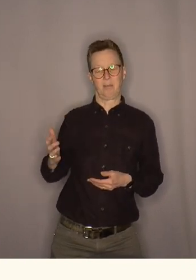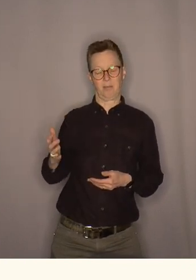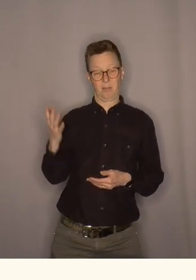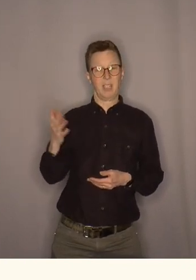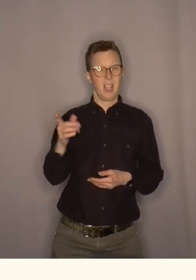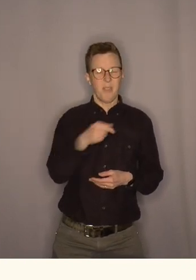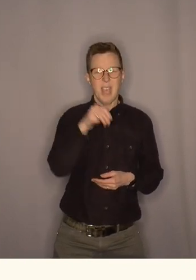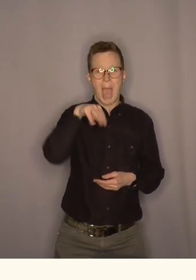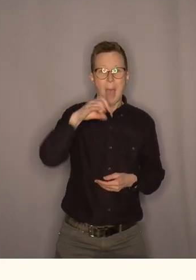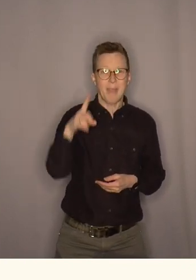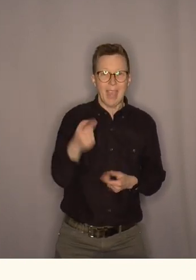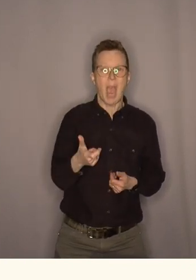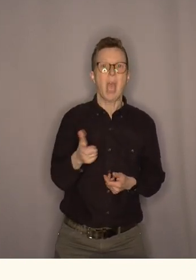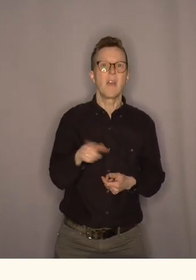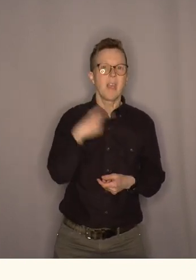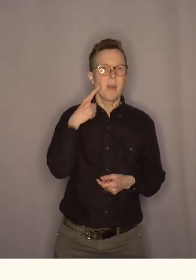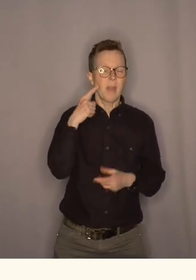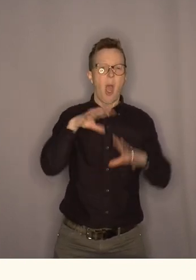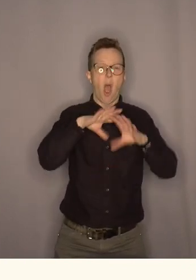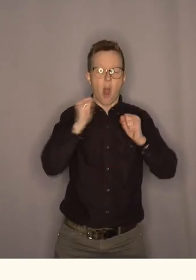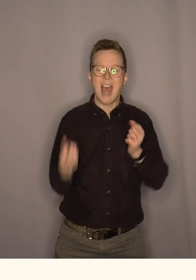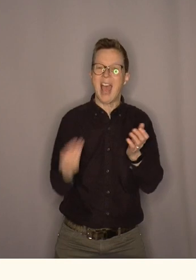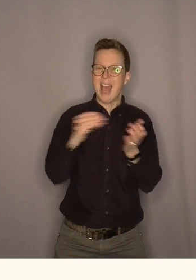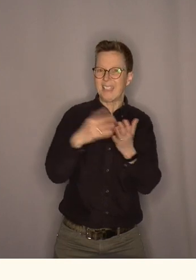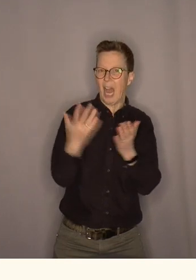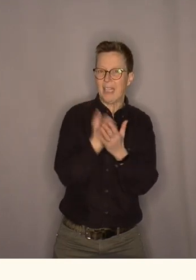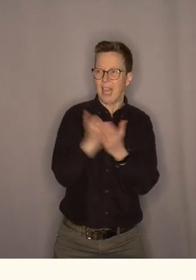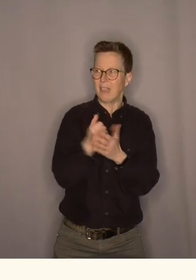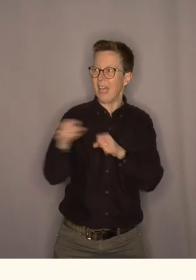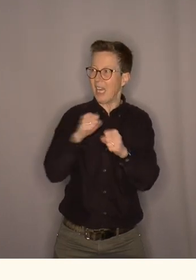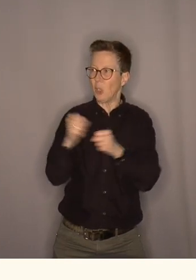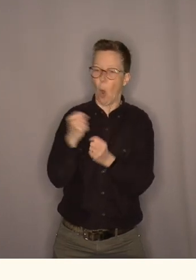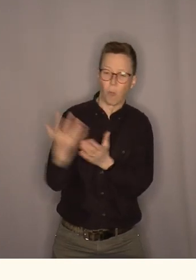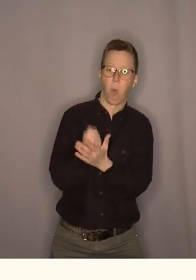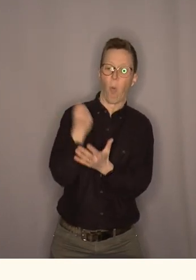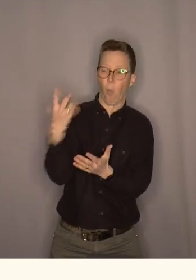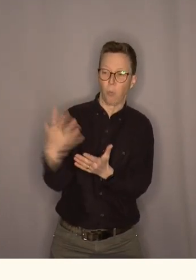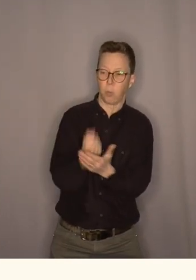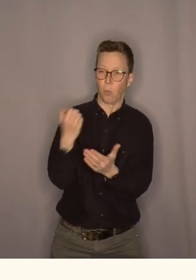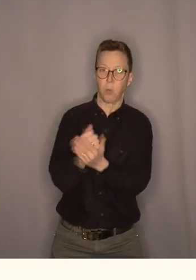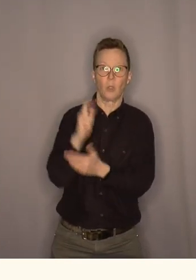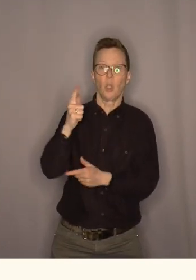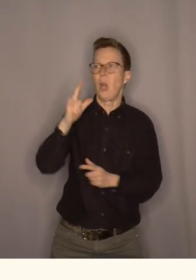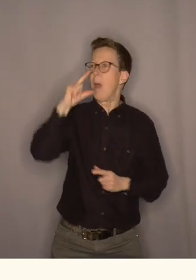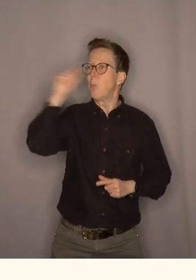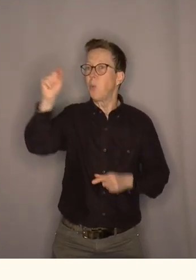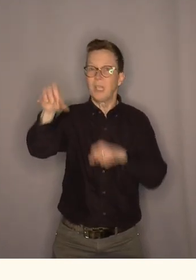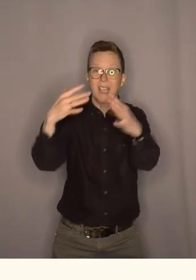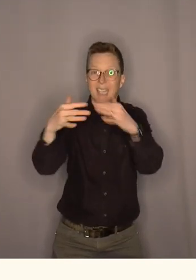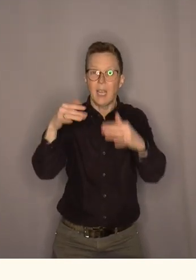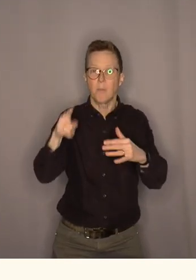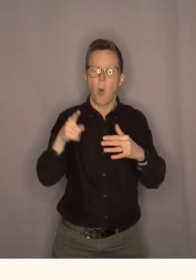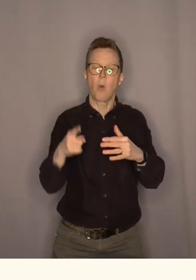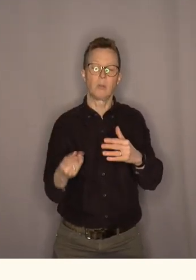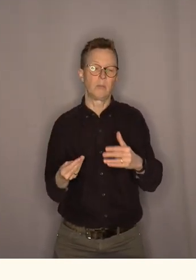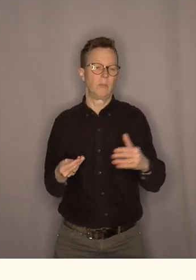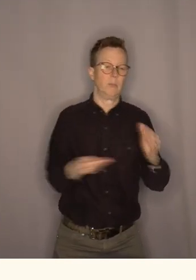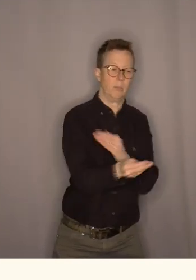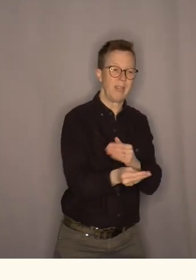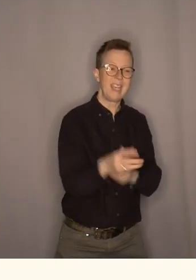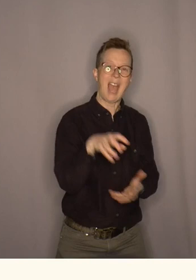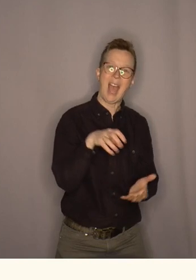Vi MDG vi mener faktisk at alle ekstraintektene som regjeringen hover inn på olje og gass på grunn av Putins krig ja, de må gå til et ekte